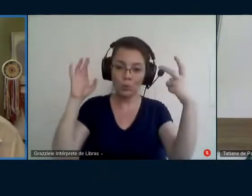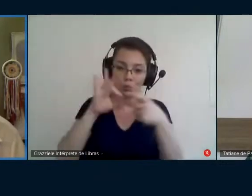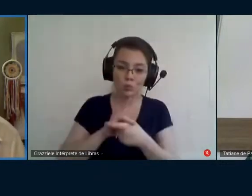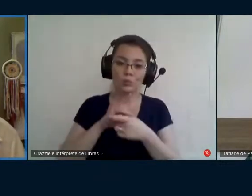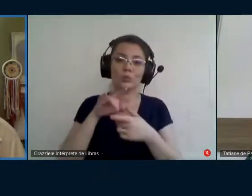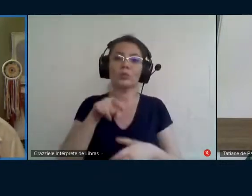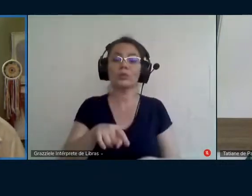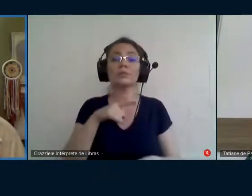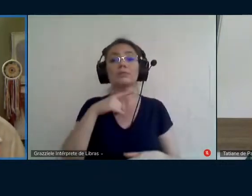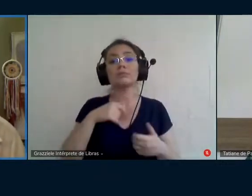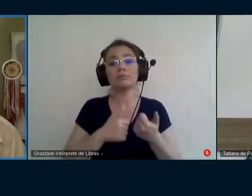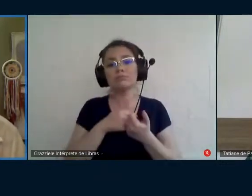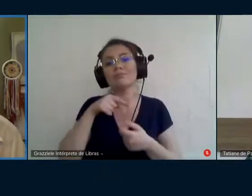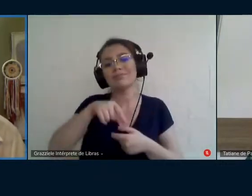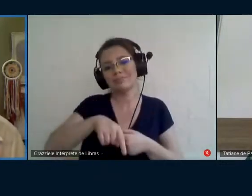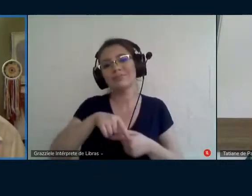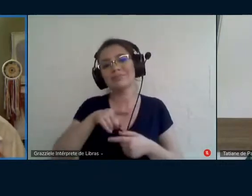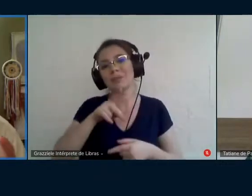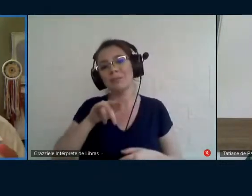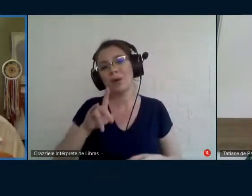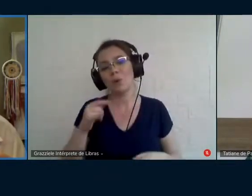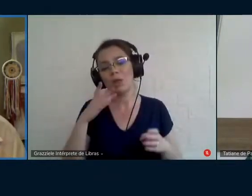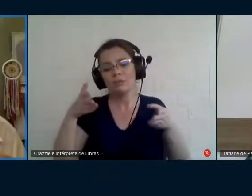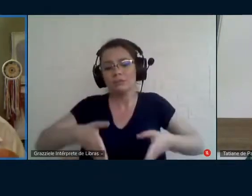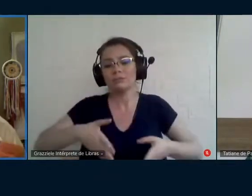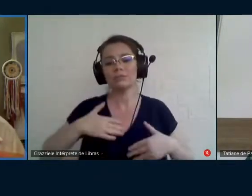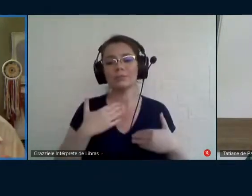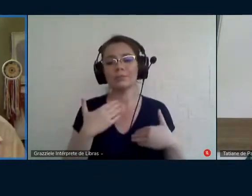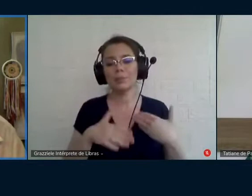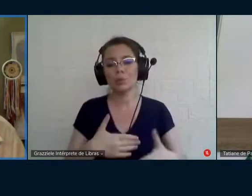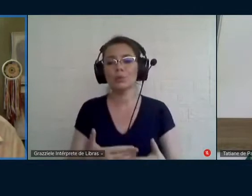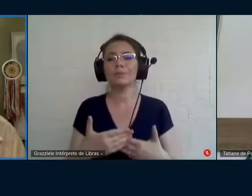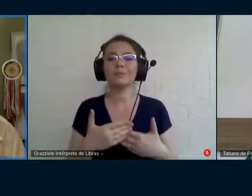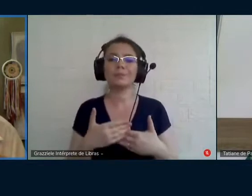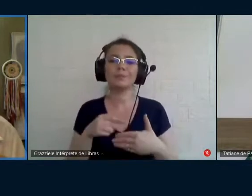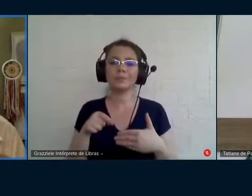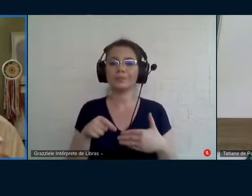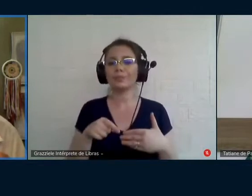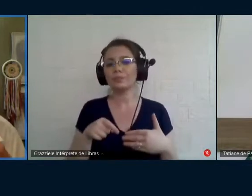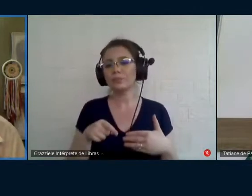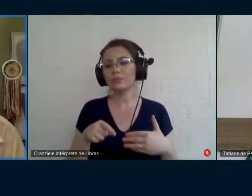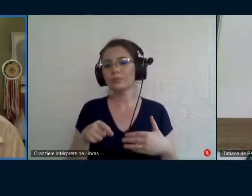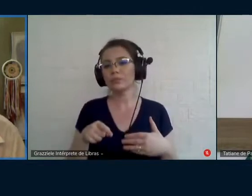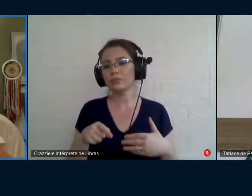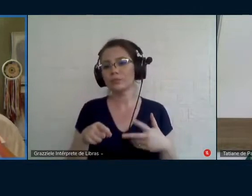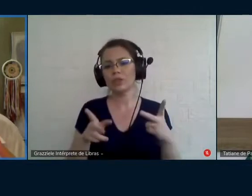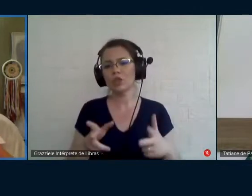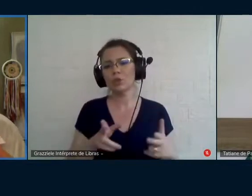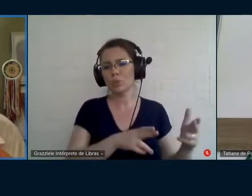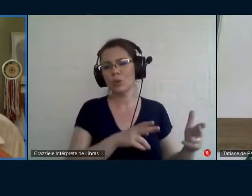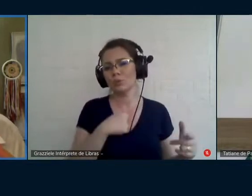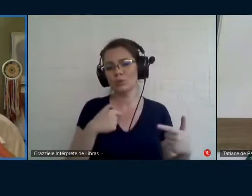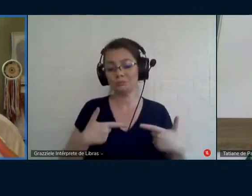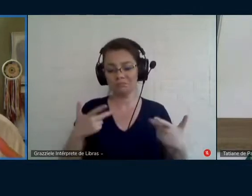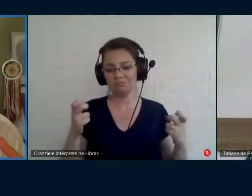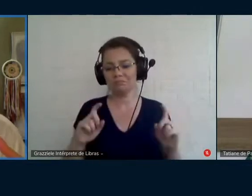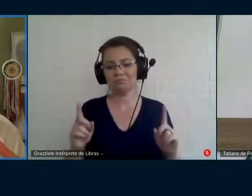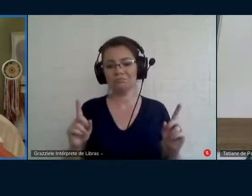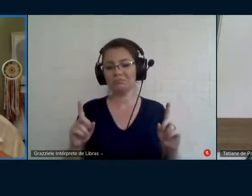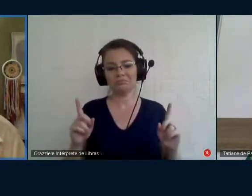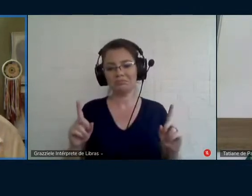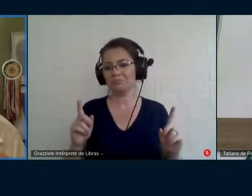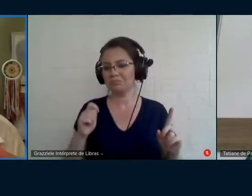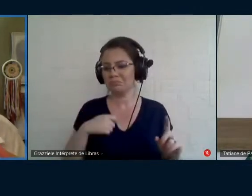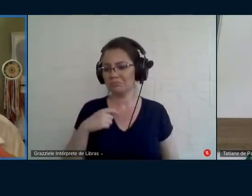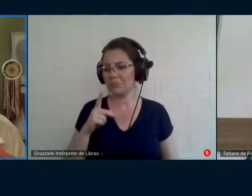Paula então está envolvida no processo com esse outro e não se perceber musical